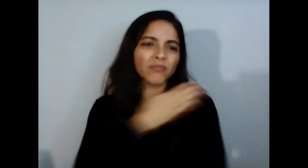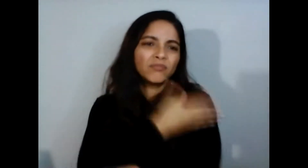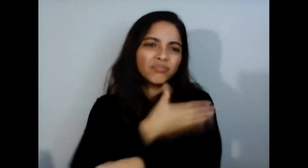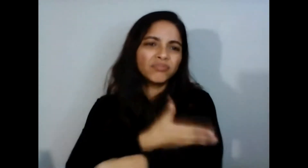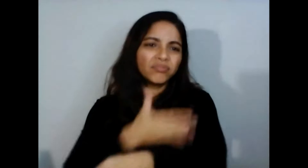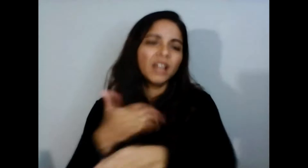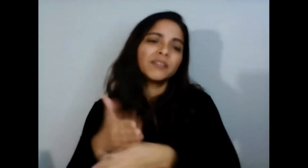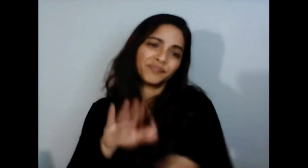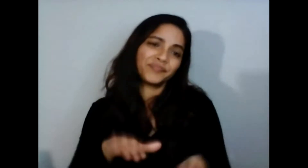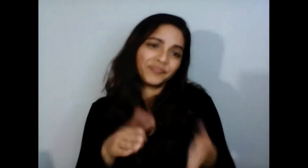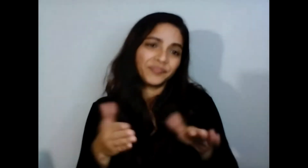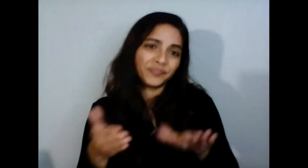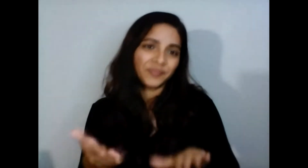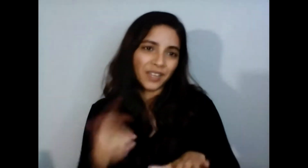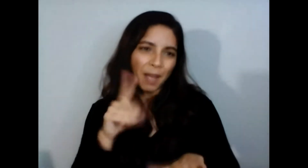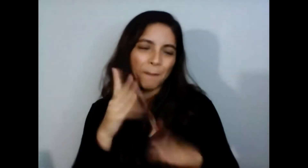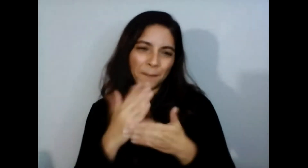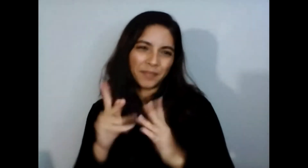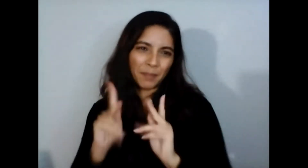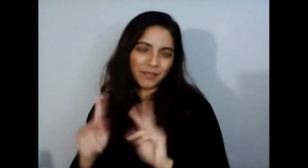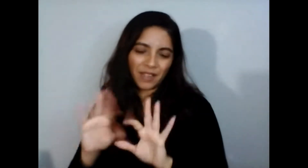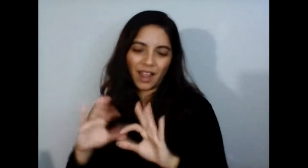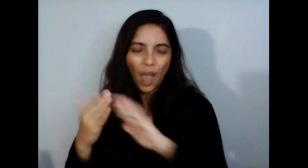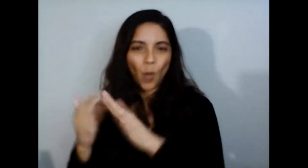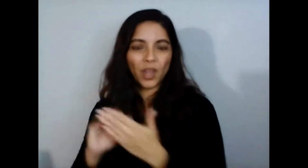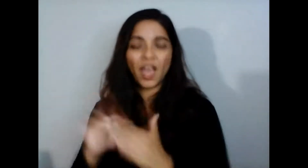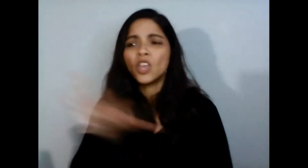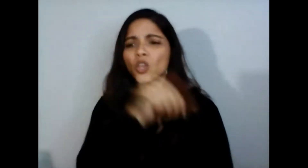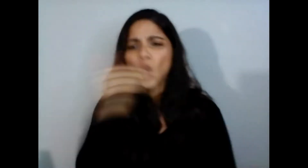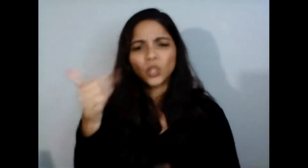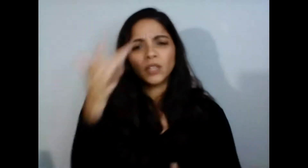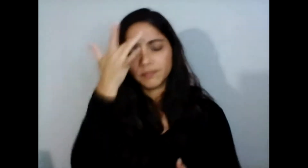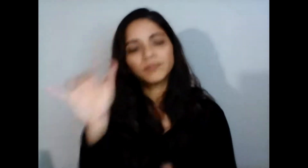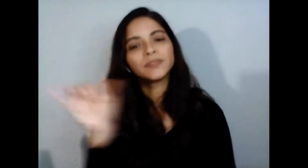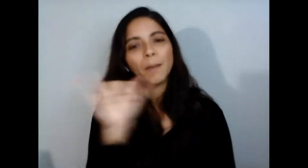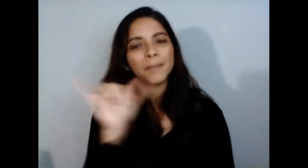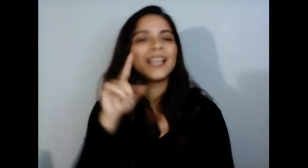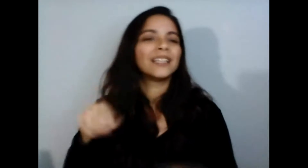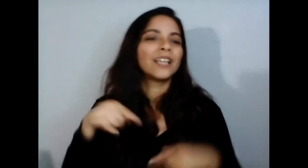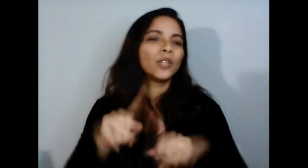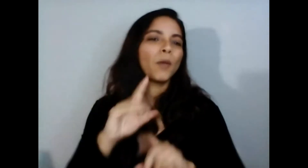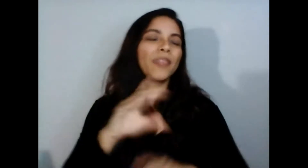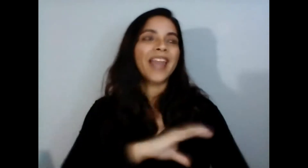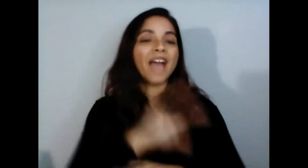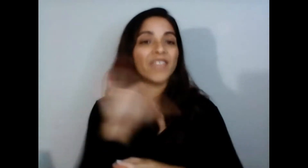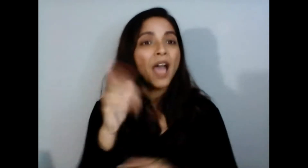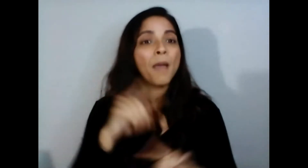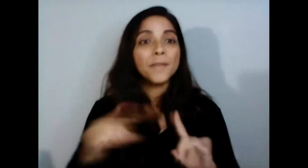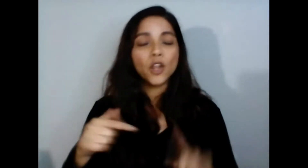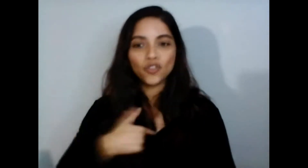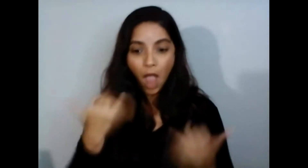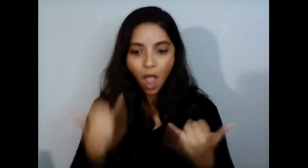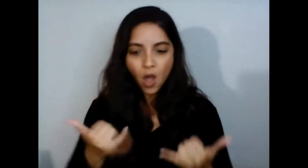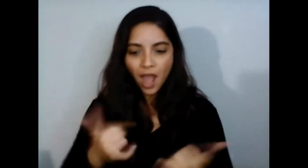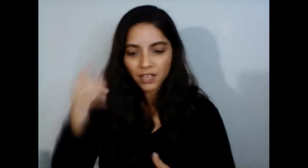por lo menos me queda la satisfacción que los dos en navidades los pude ver reírse gozar y que